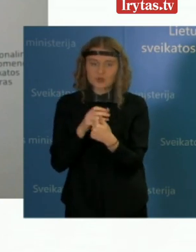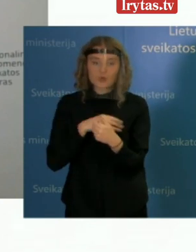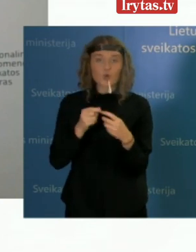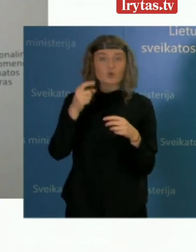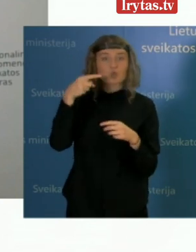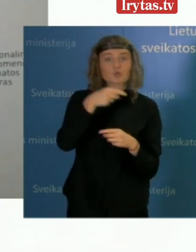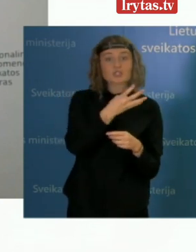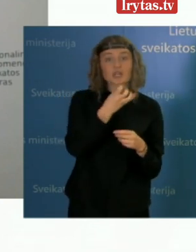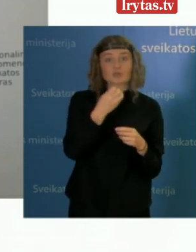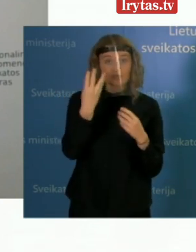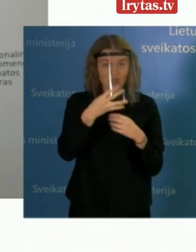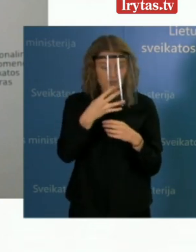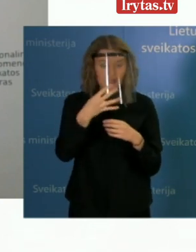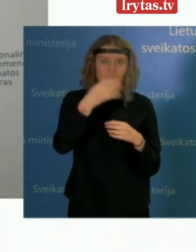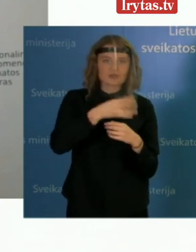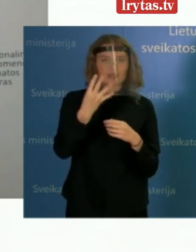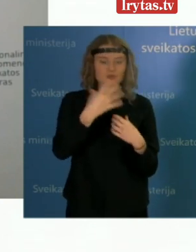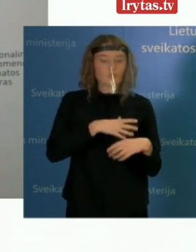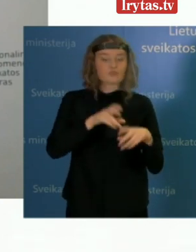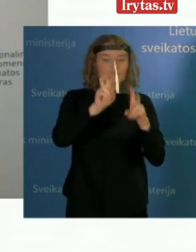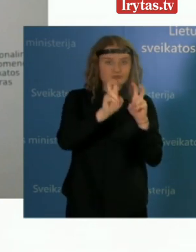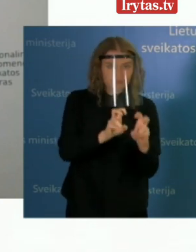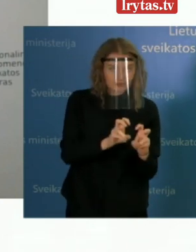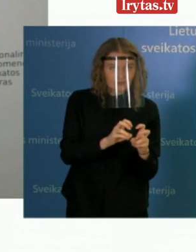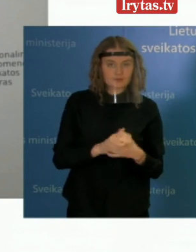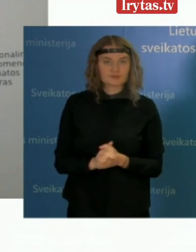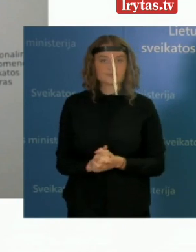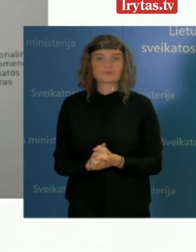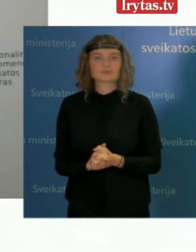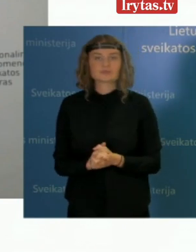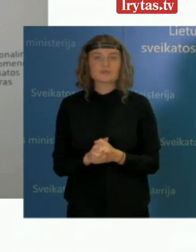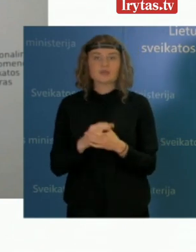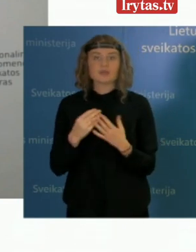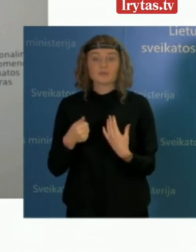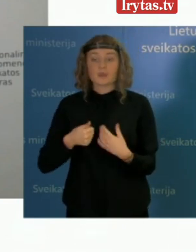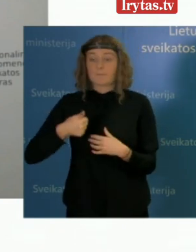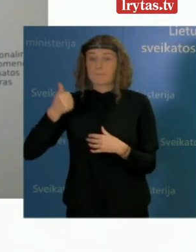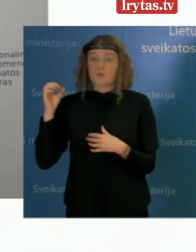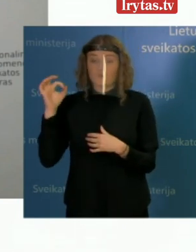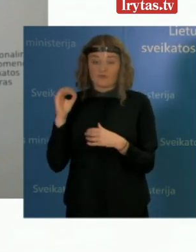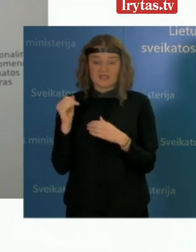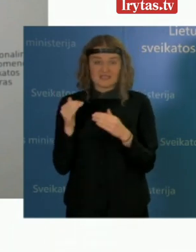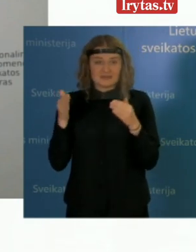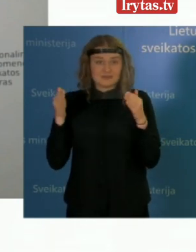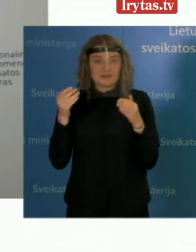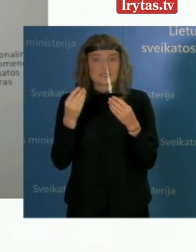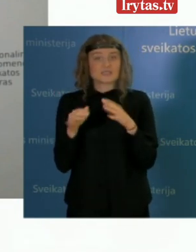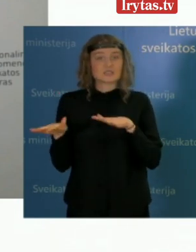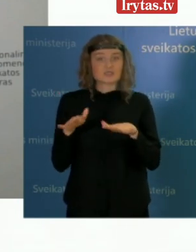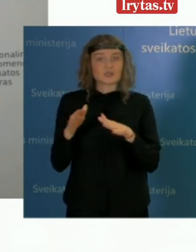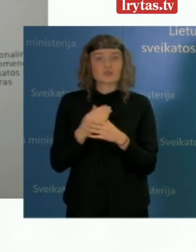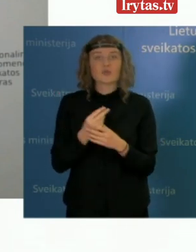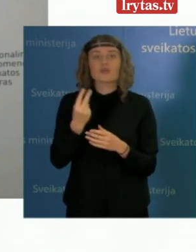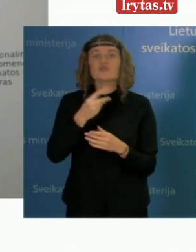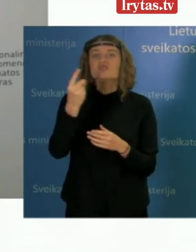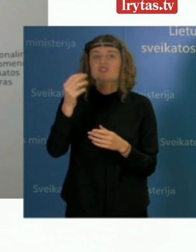atvejus. Kalbant apie praėjusią sparą struktūrą, reikėtų pasakyti, kad apie 21 procentą tų